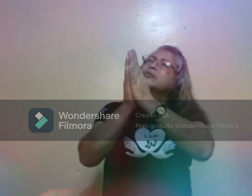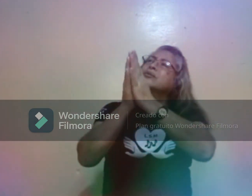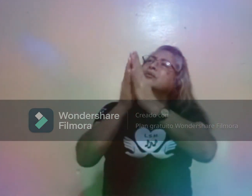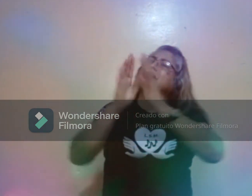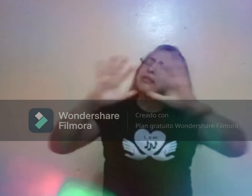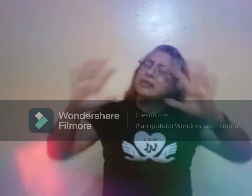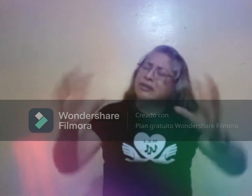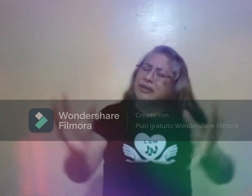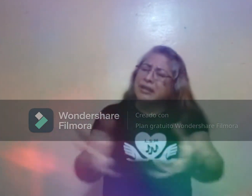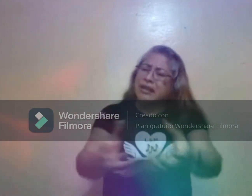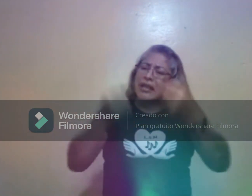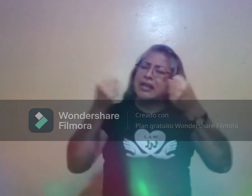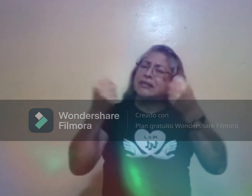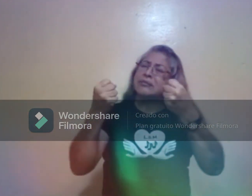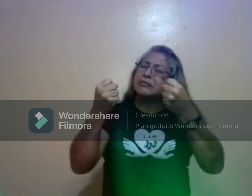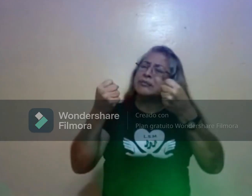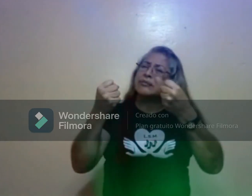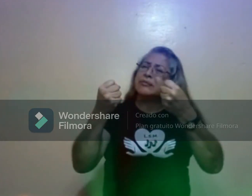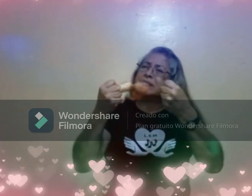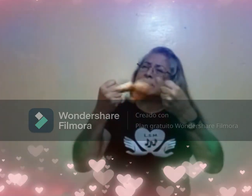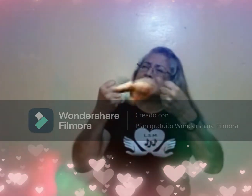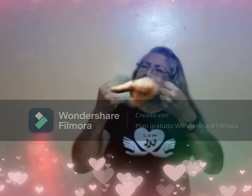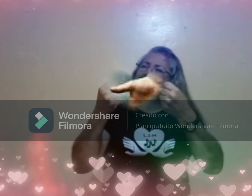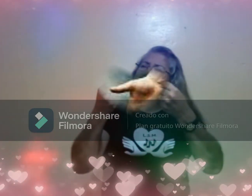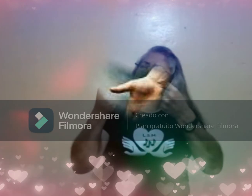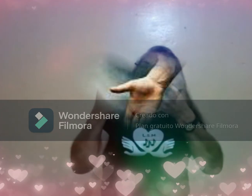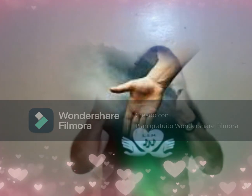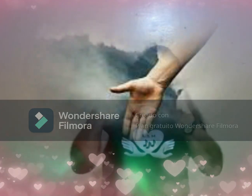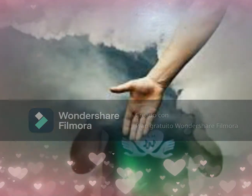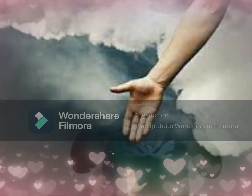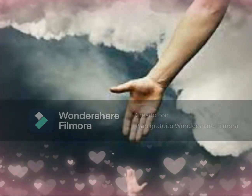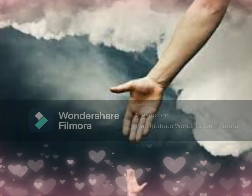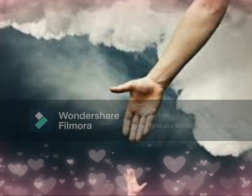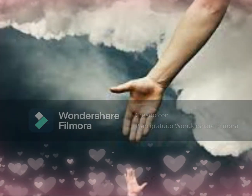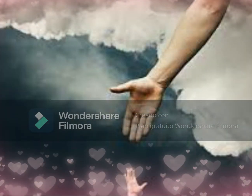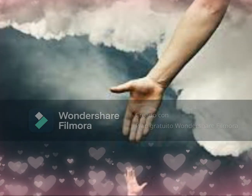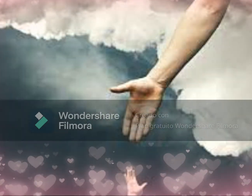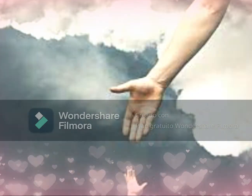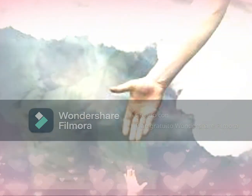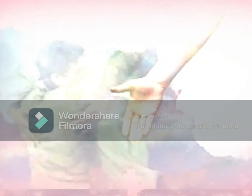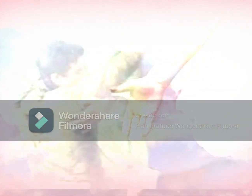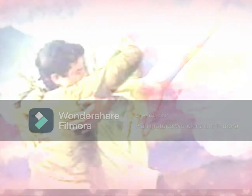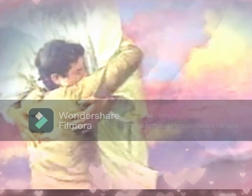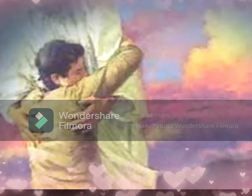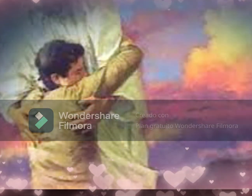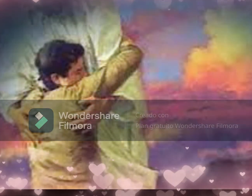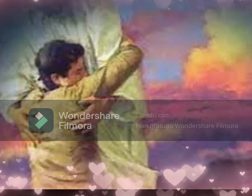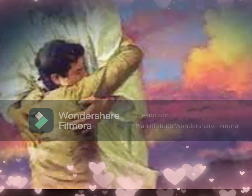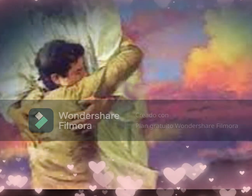Hágase tu voluntad en tierra como en el cielo